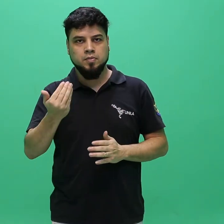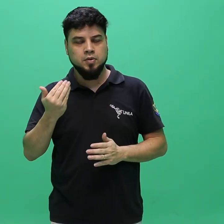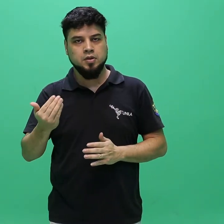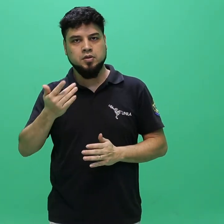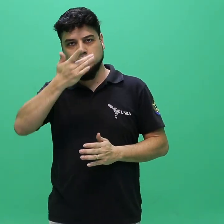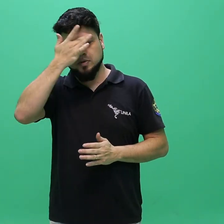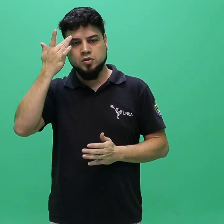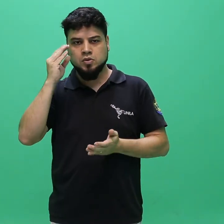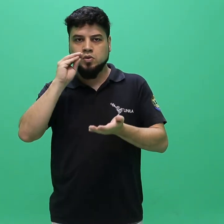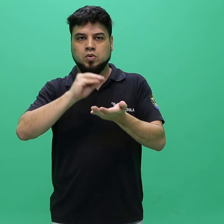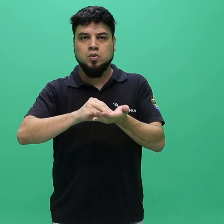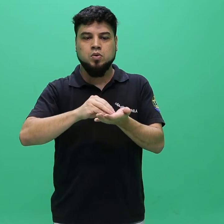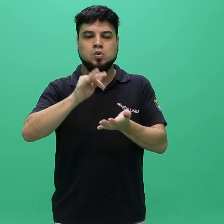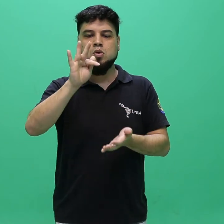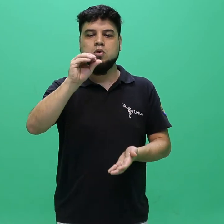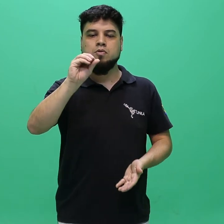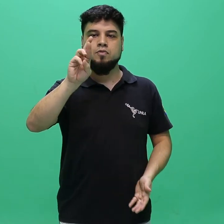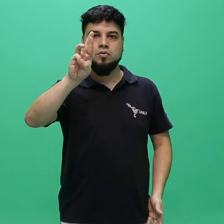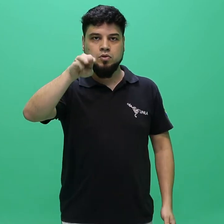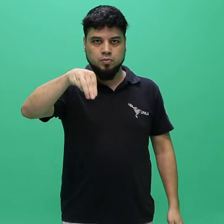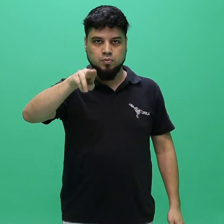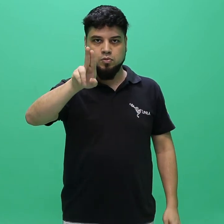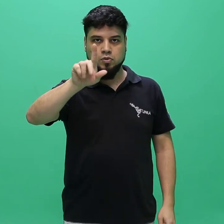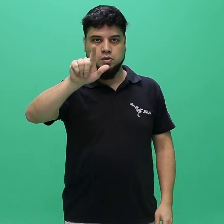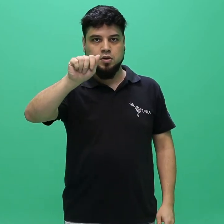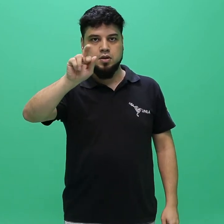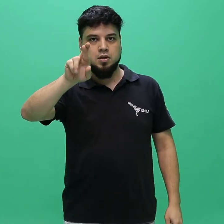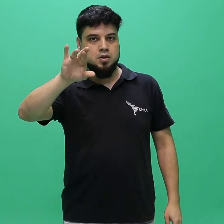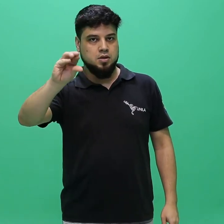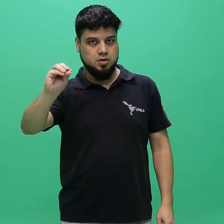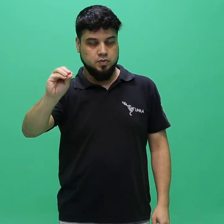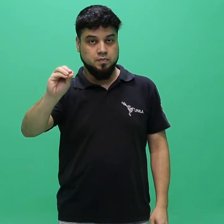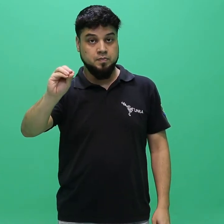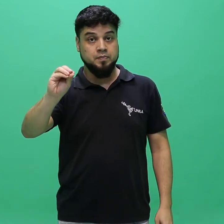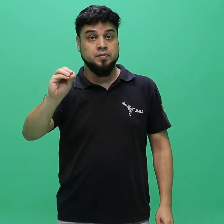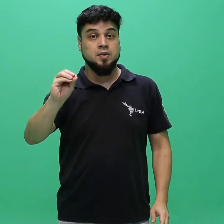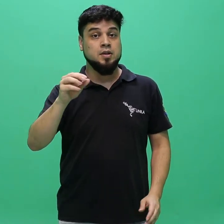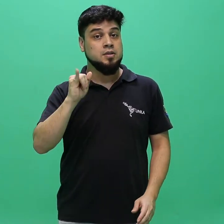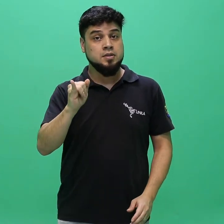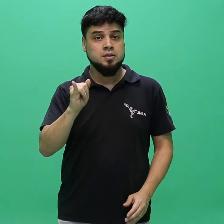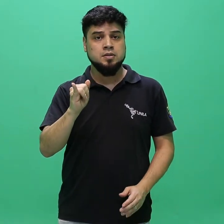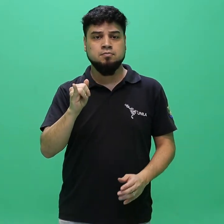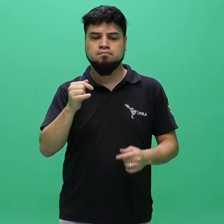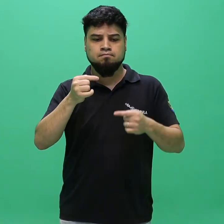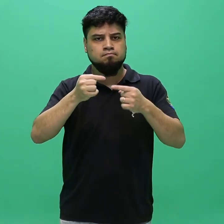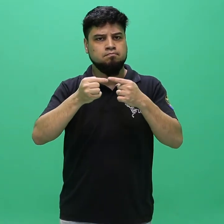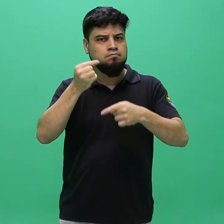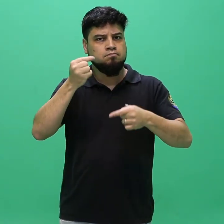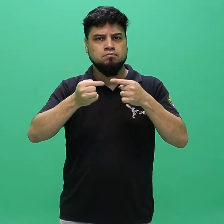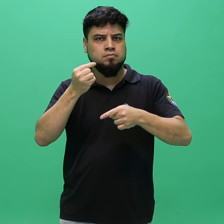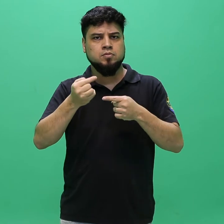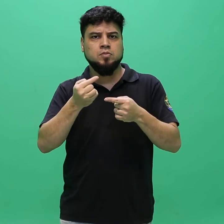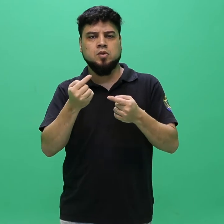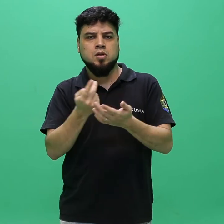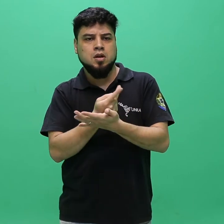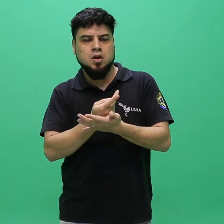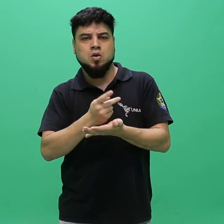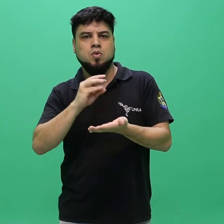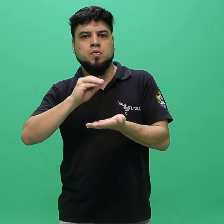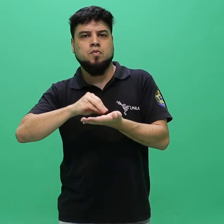de inscrição, e caso seja constatada qualquer omissão, inconsistência ou divergência com a